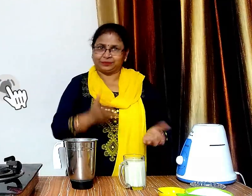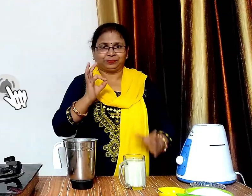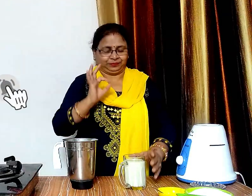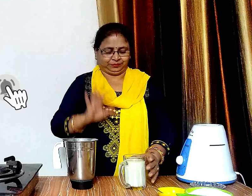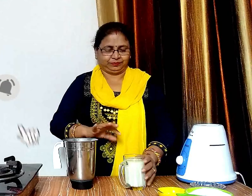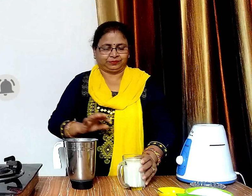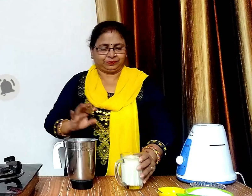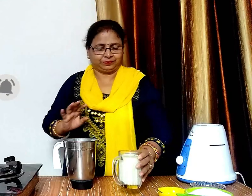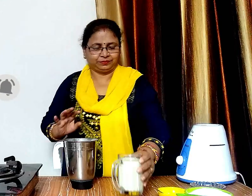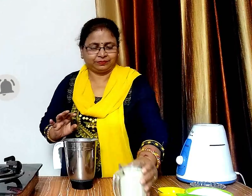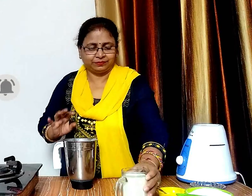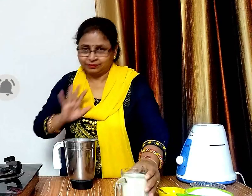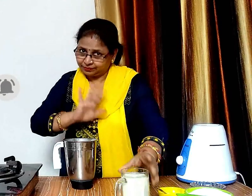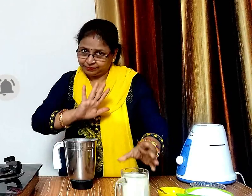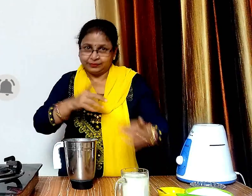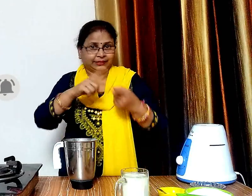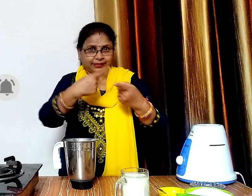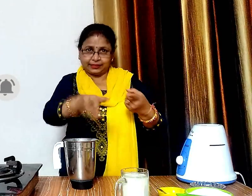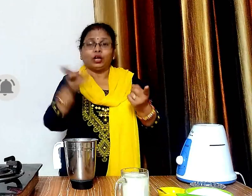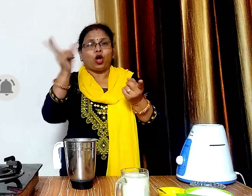बनाना शेक बन कर तयार है अब हम एपल शेक बनाएंगे